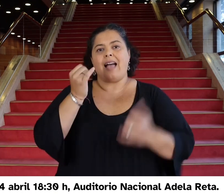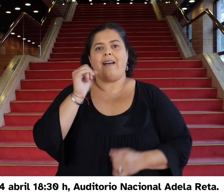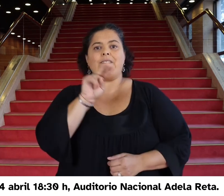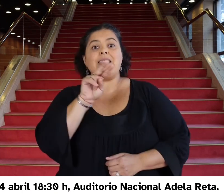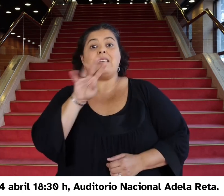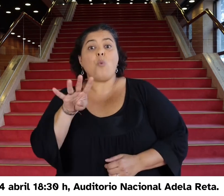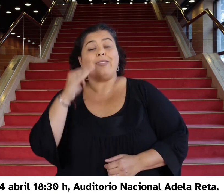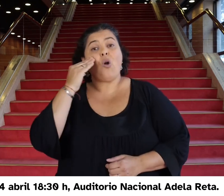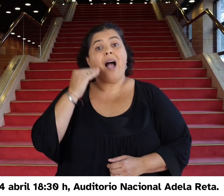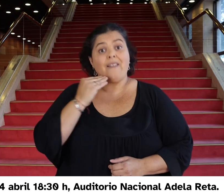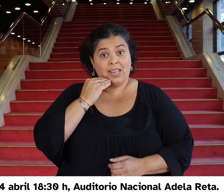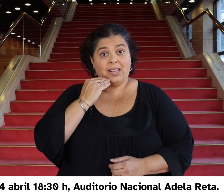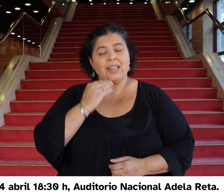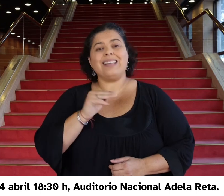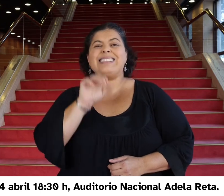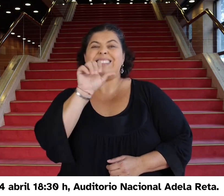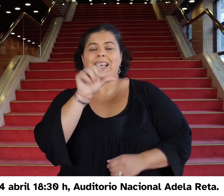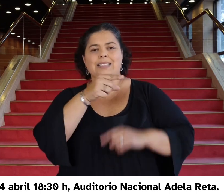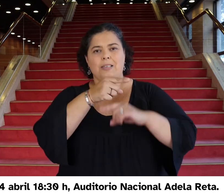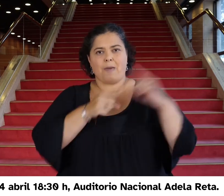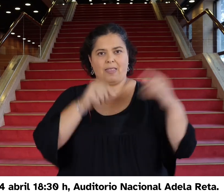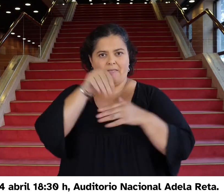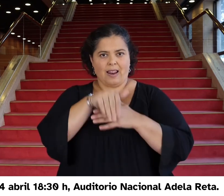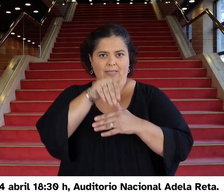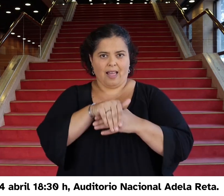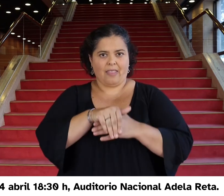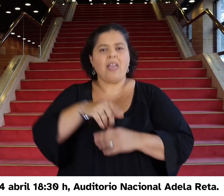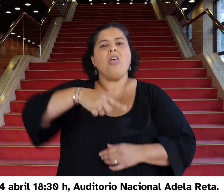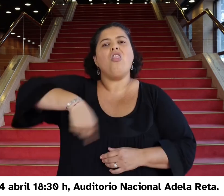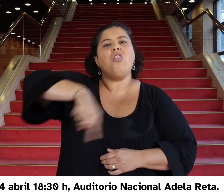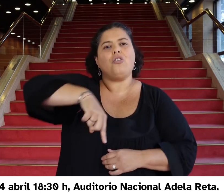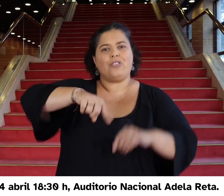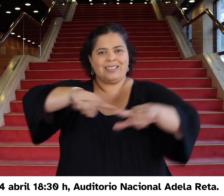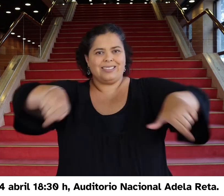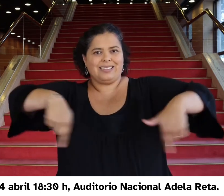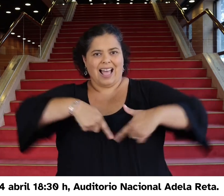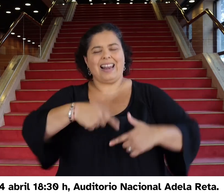24 de abril, 18.30. Auditorio Nacional Adela Reta.